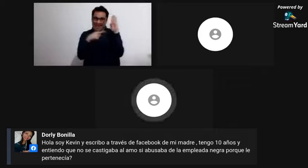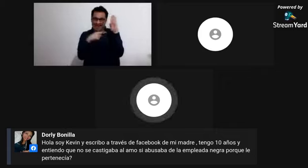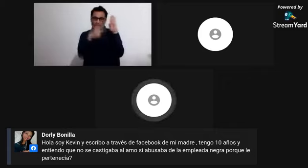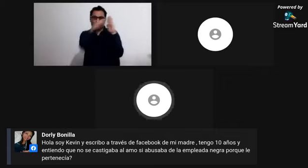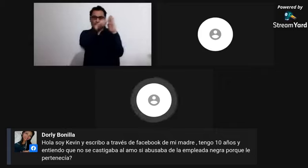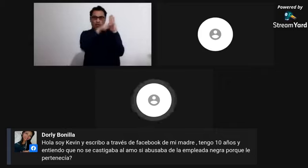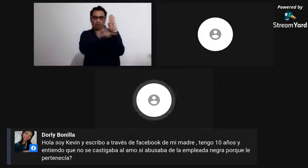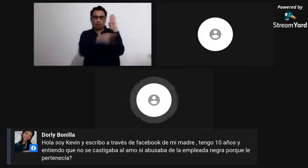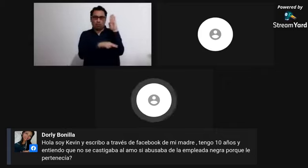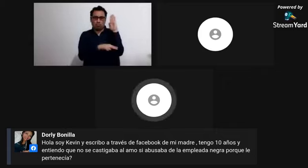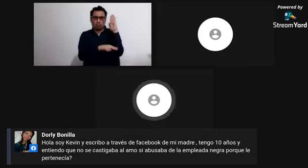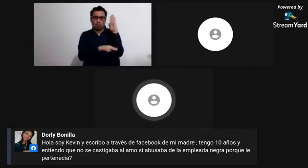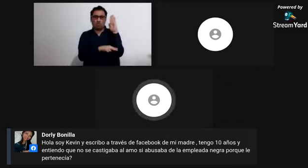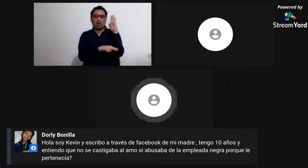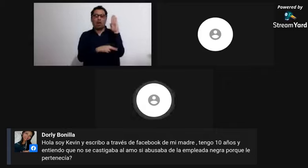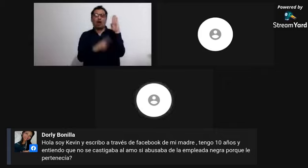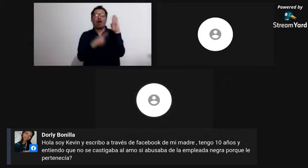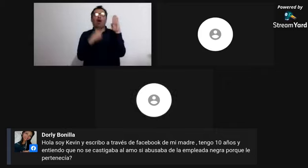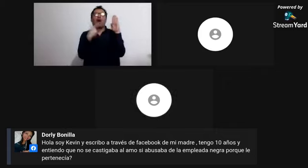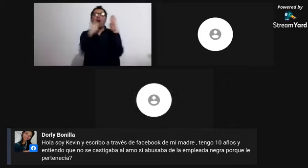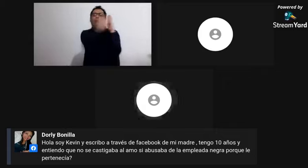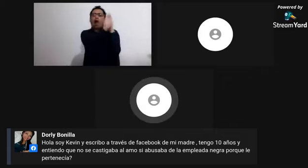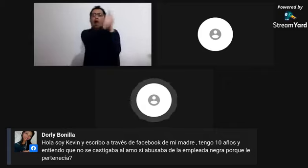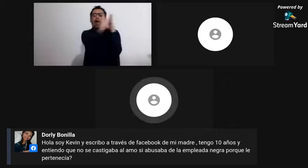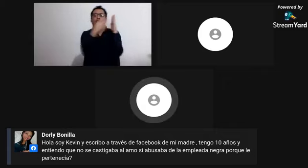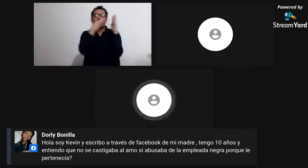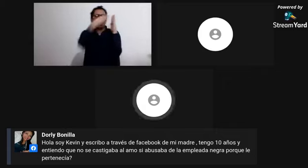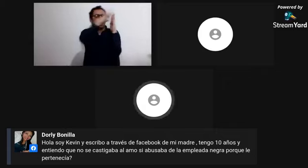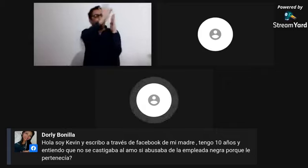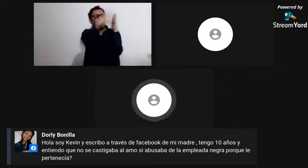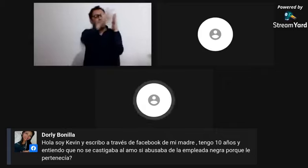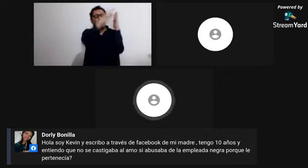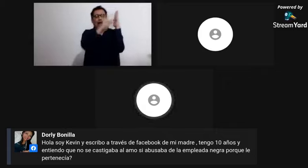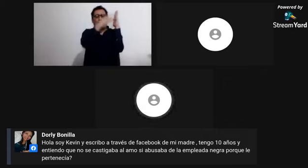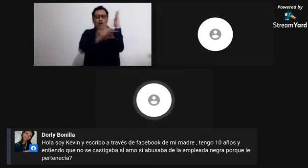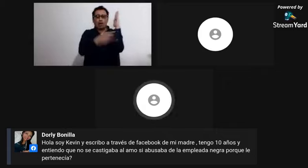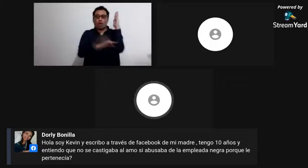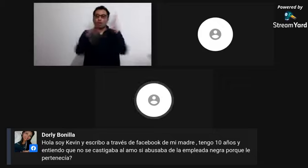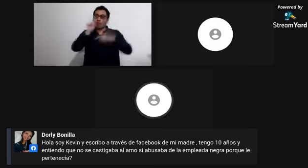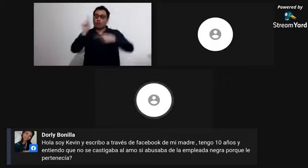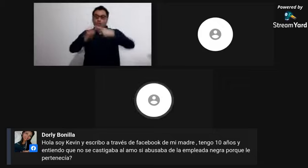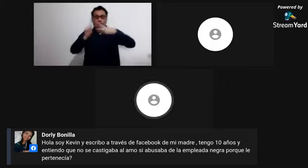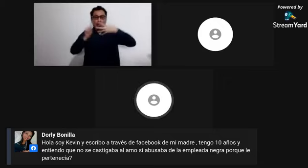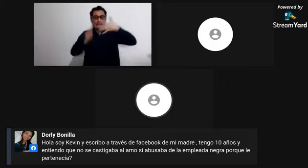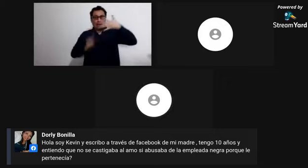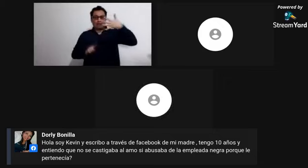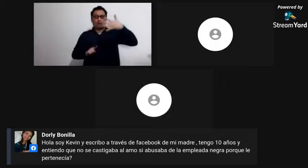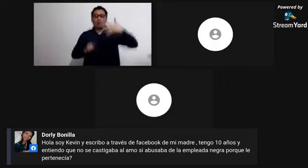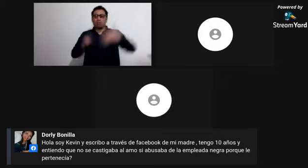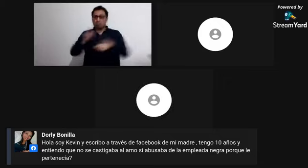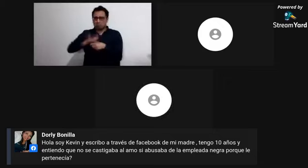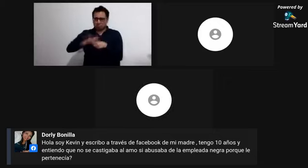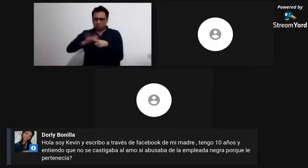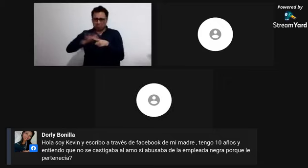existía un código también para tratar con los esclavos en su momento.